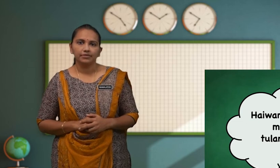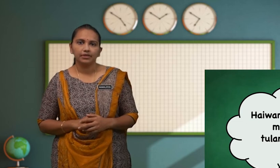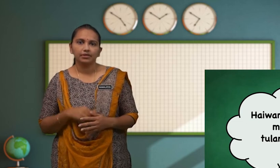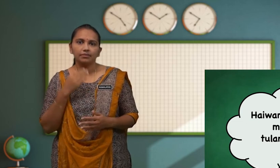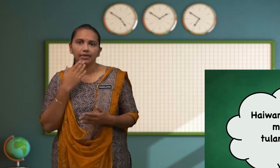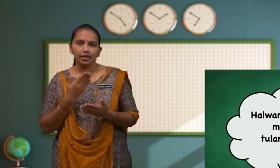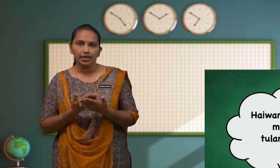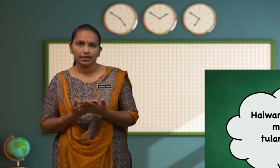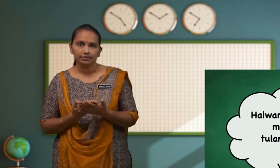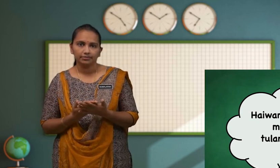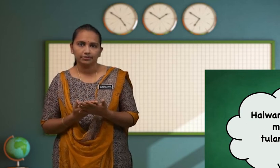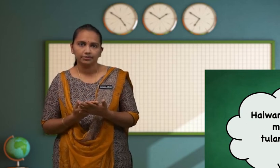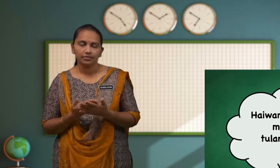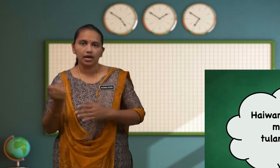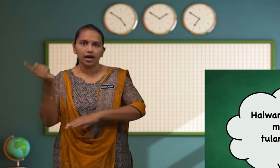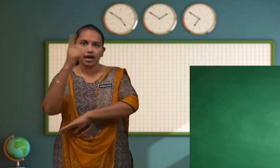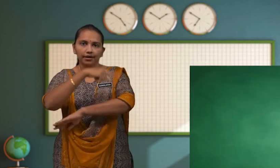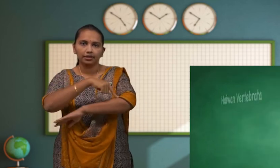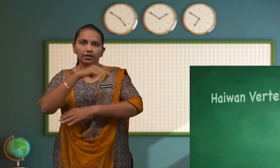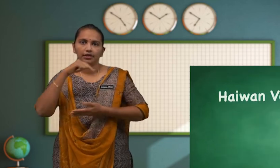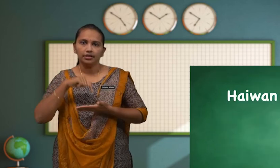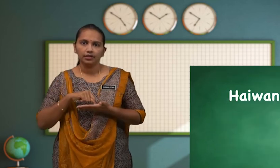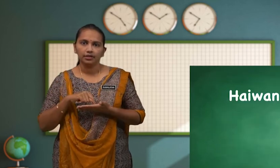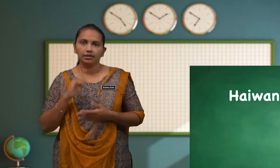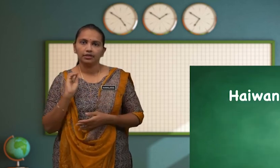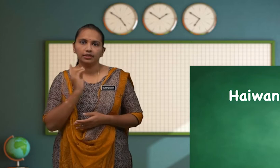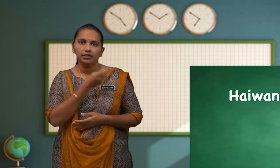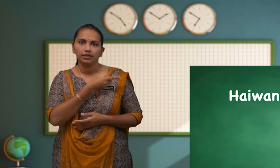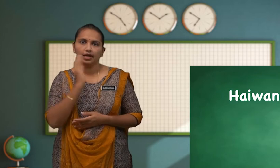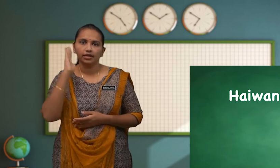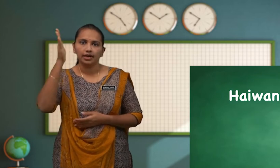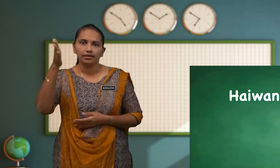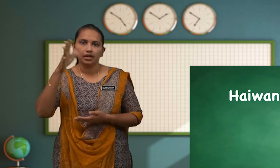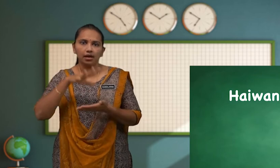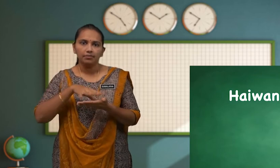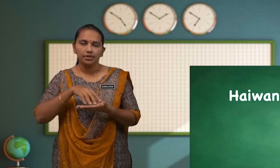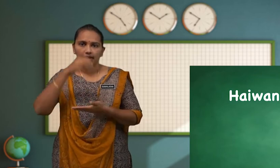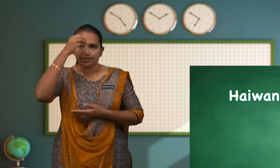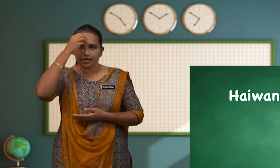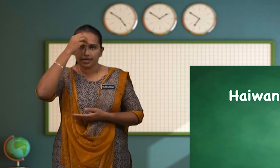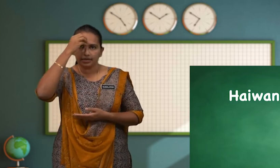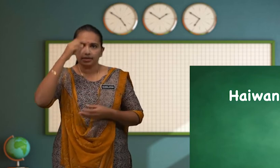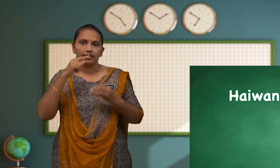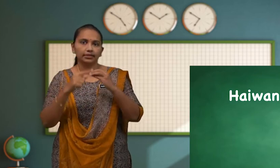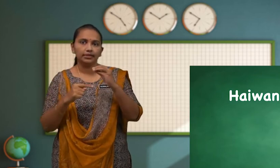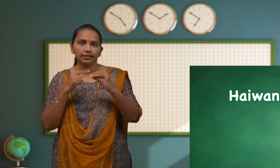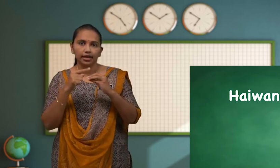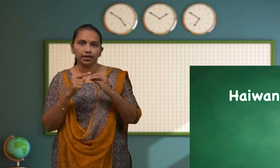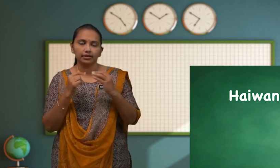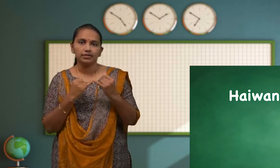Baiklah Hari ini Kita akan Belajar Tentang